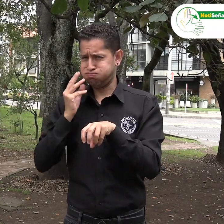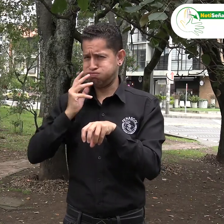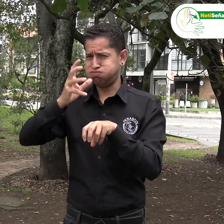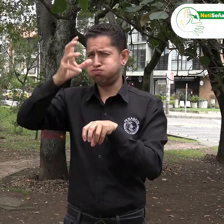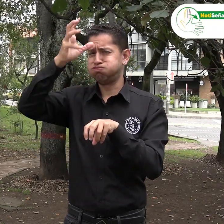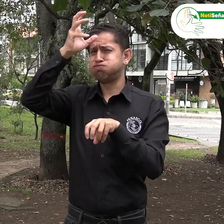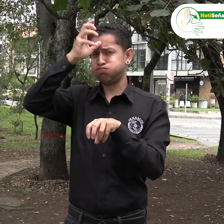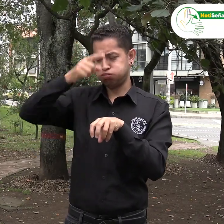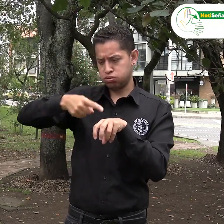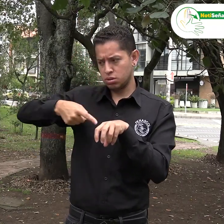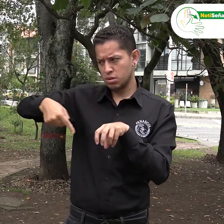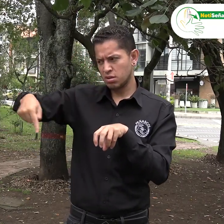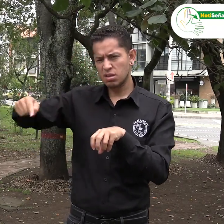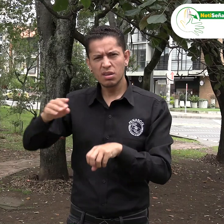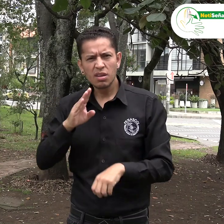En este panel estuvieron